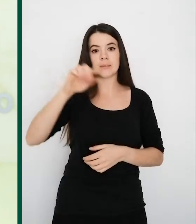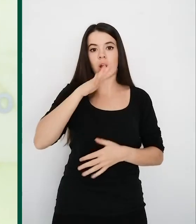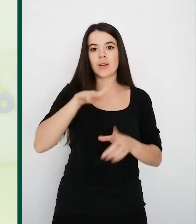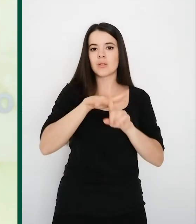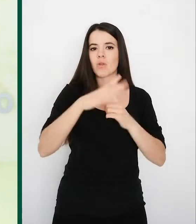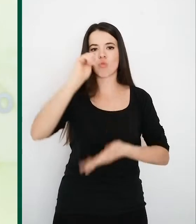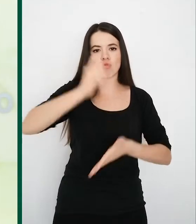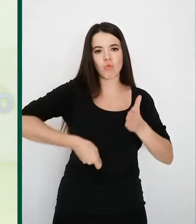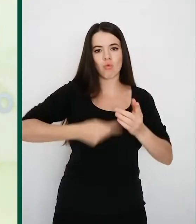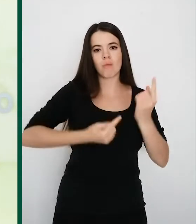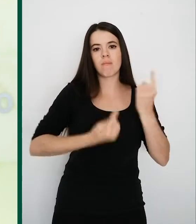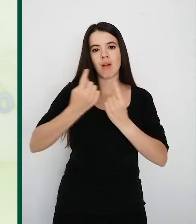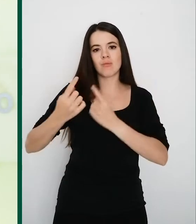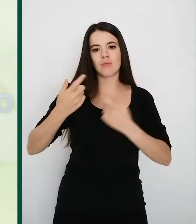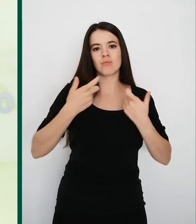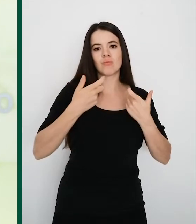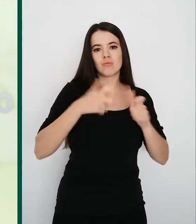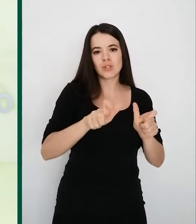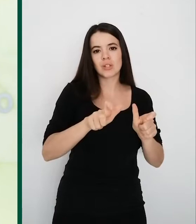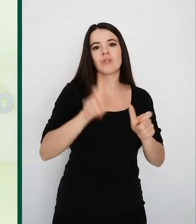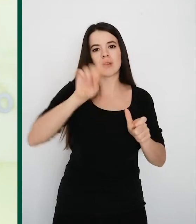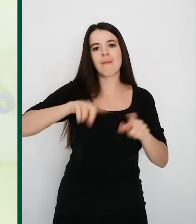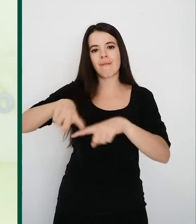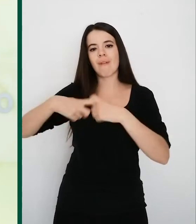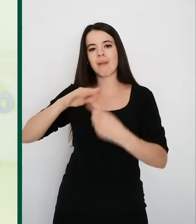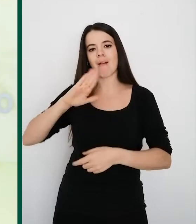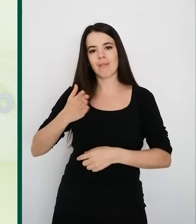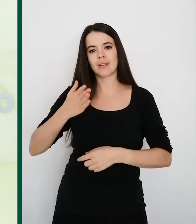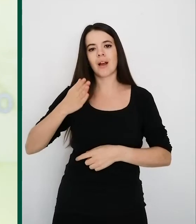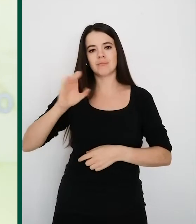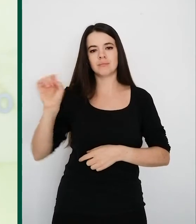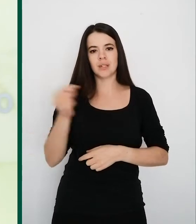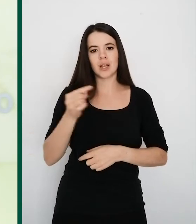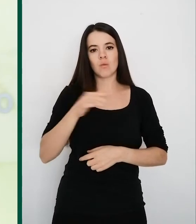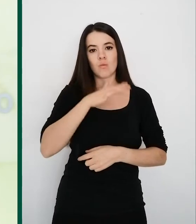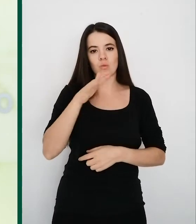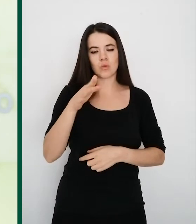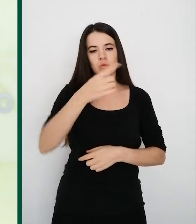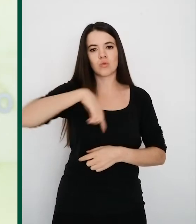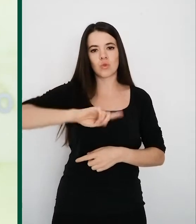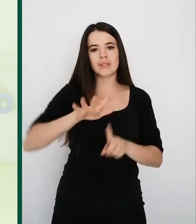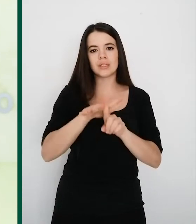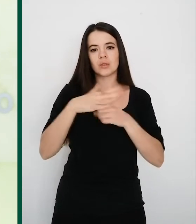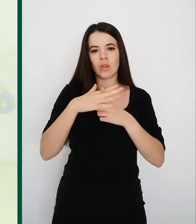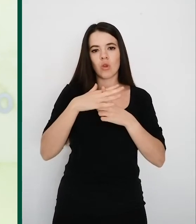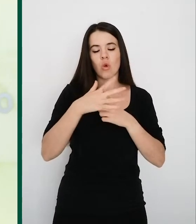crítico para determinados sectores. Además, para muchas familias riojanas también somos sensibles a estas situaciones que están siendo